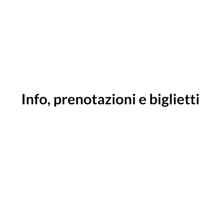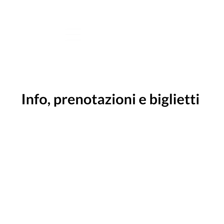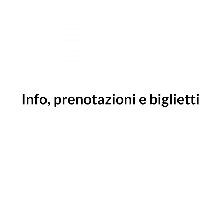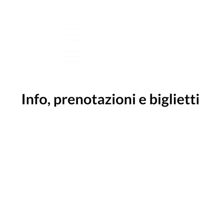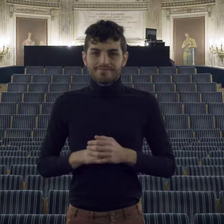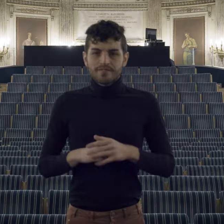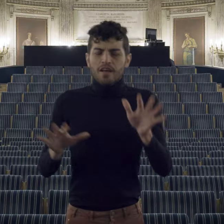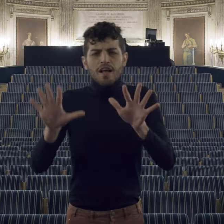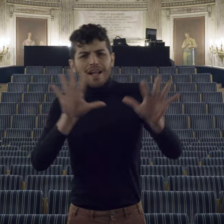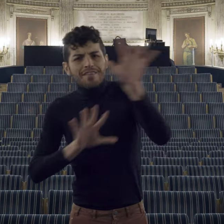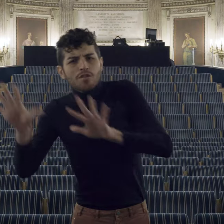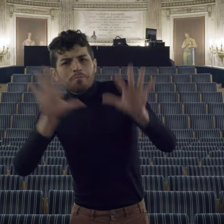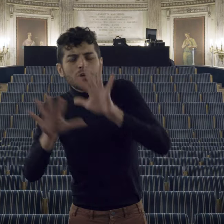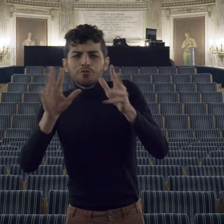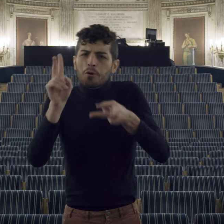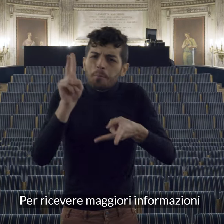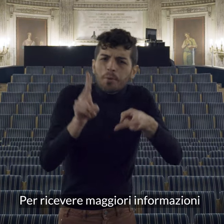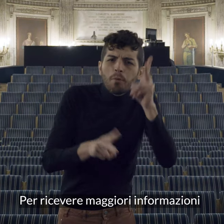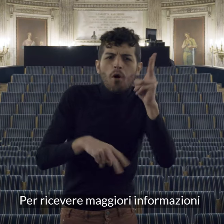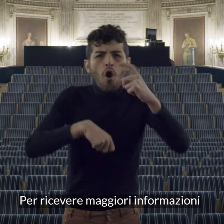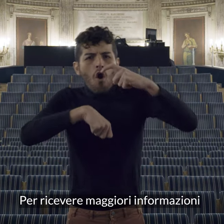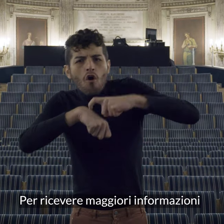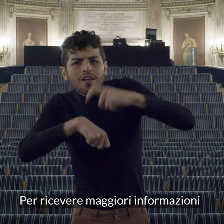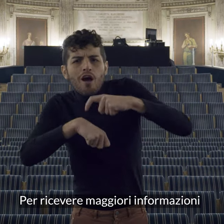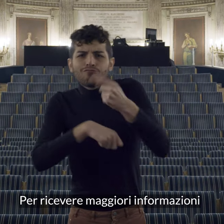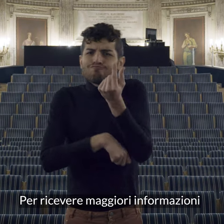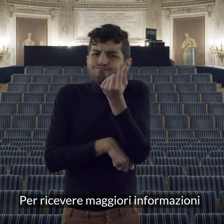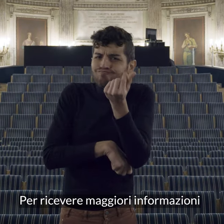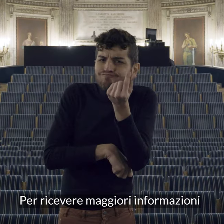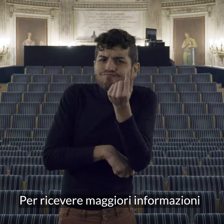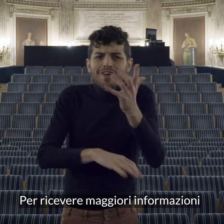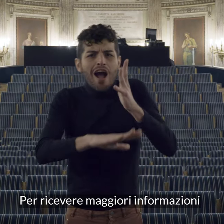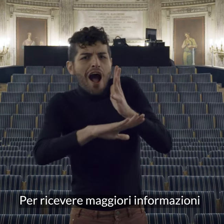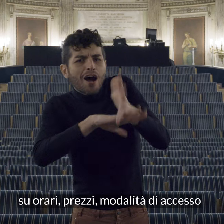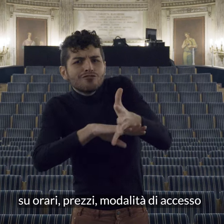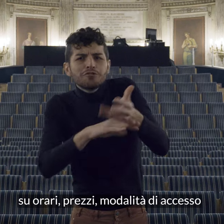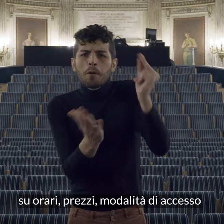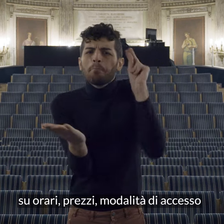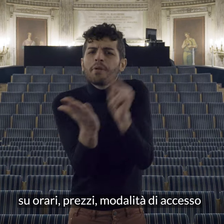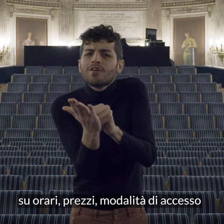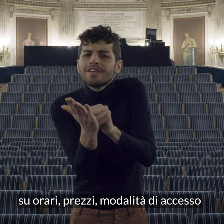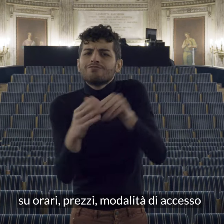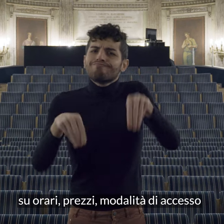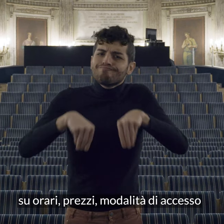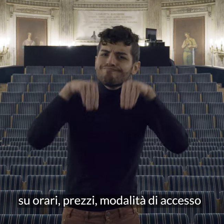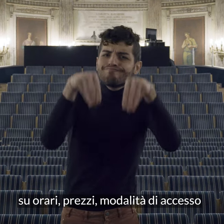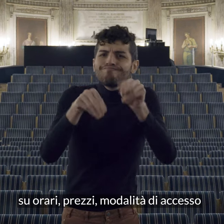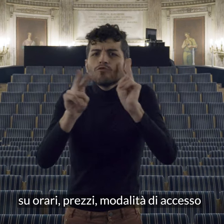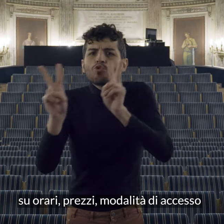per ricevere maggiori informazioni su orari prezzi modalità di accesso